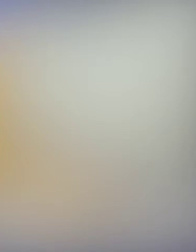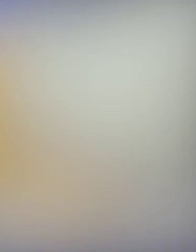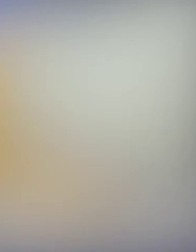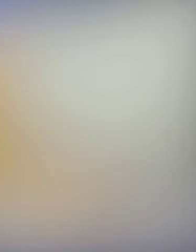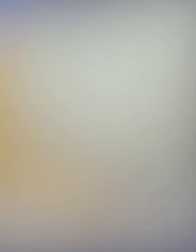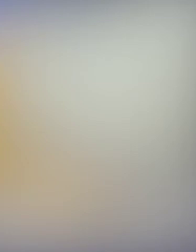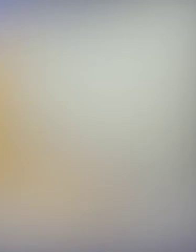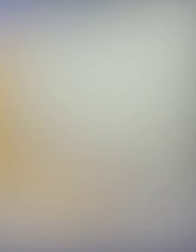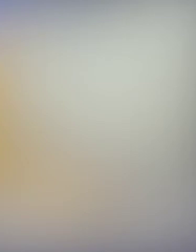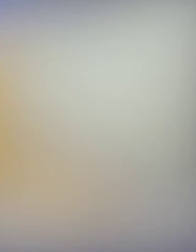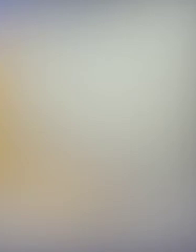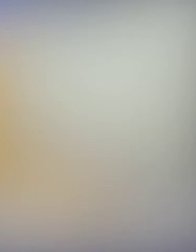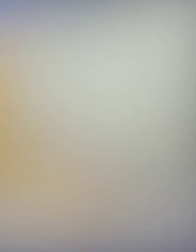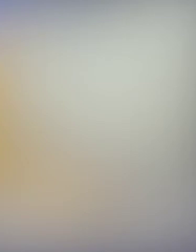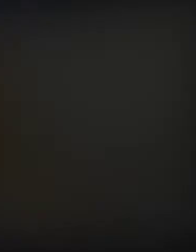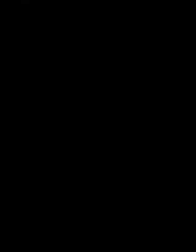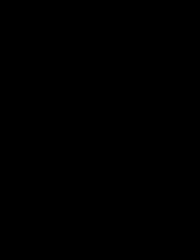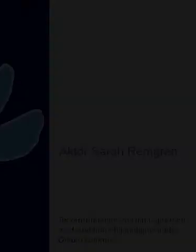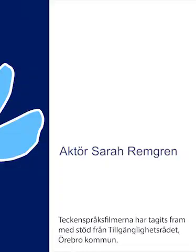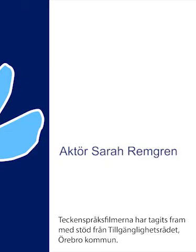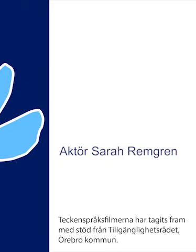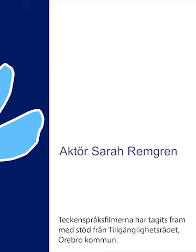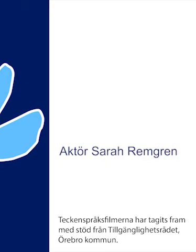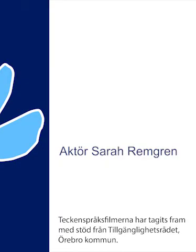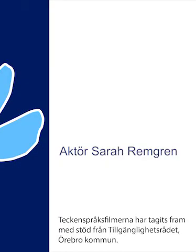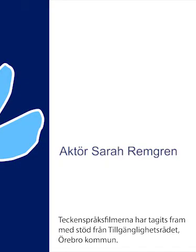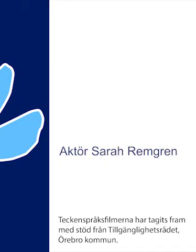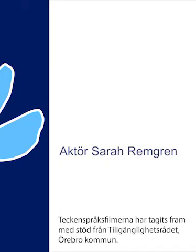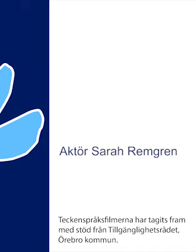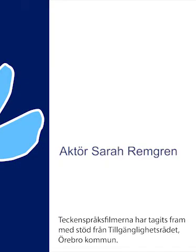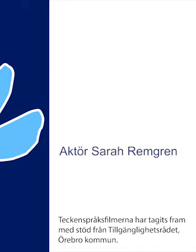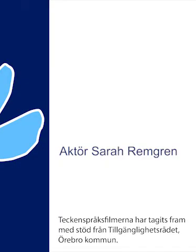ödesmättat att vi tåras. Visst väntar Karon där i sin båt. väntar